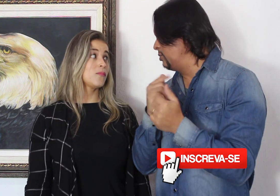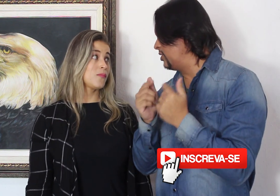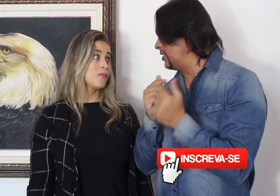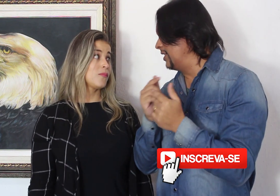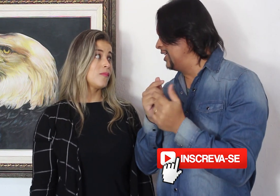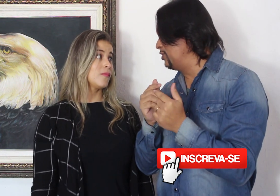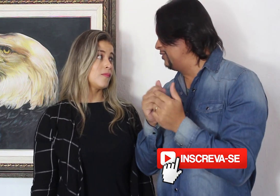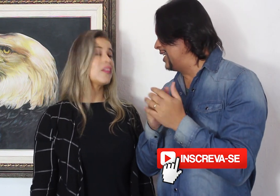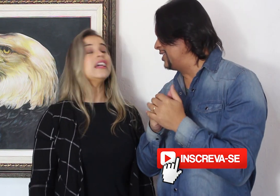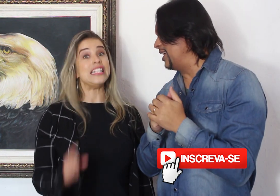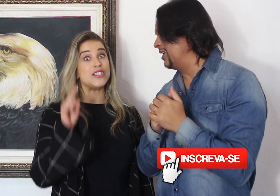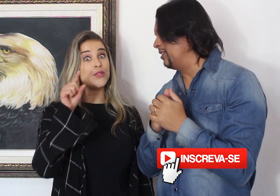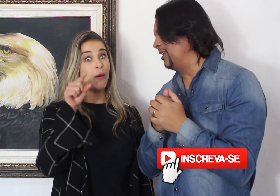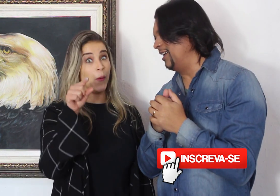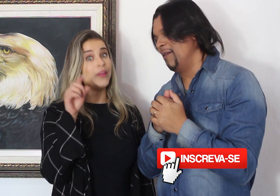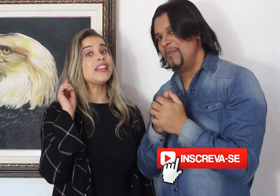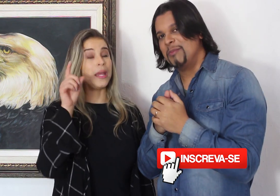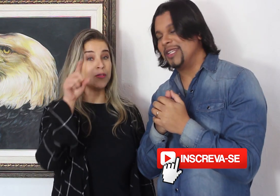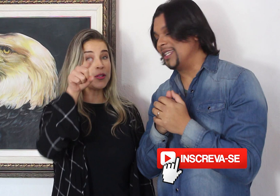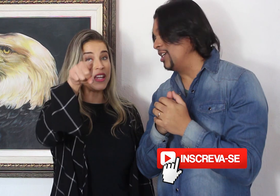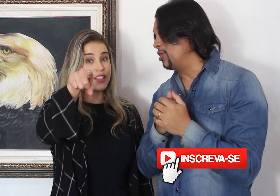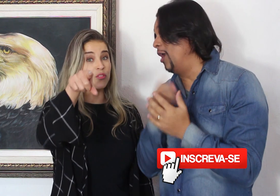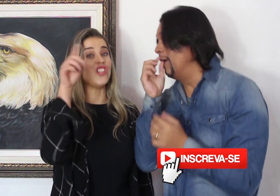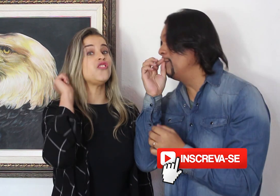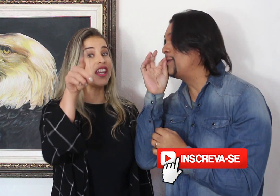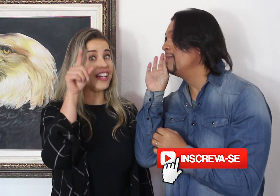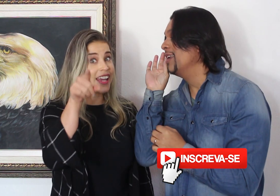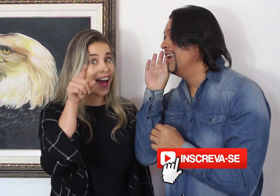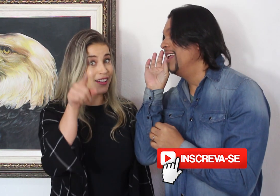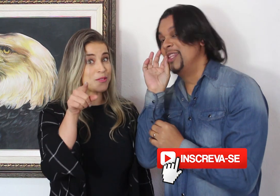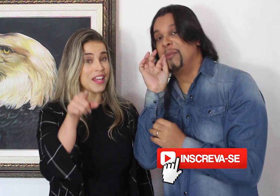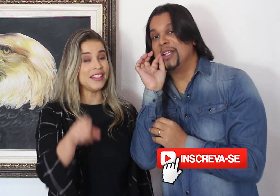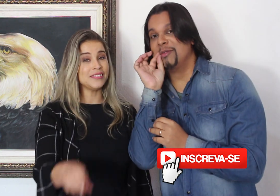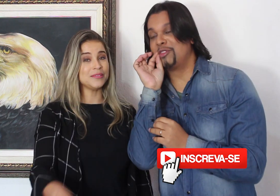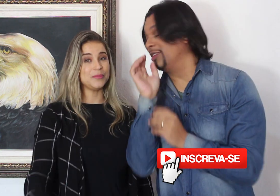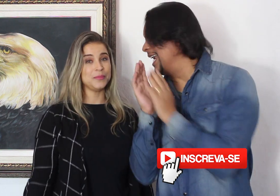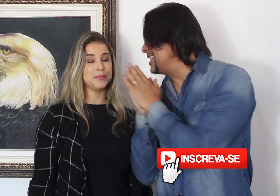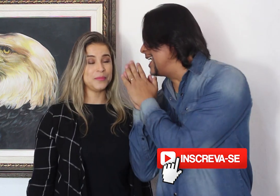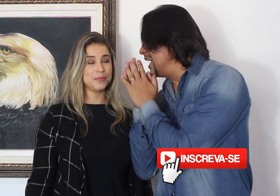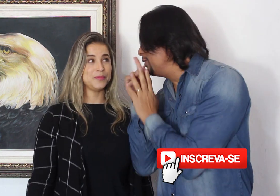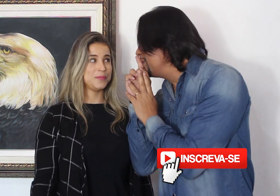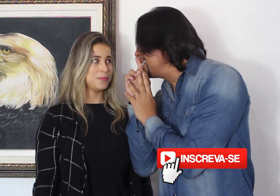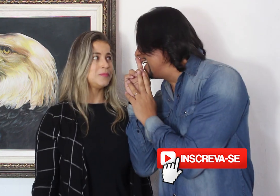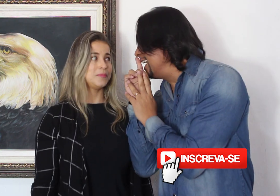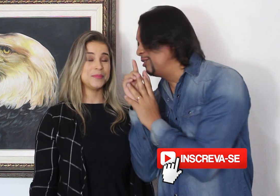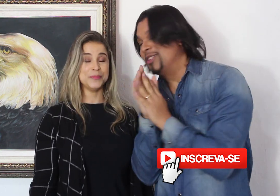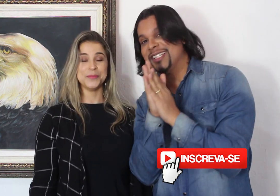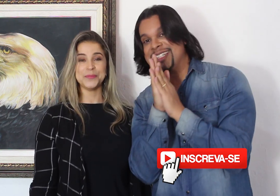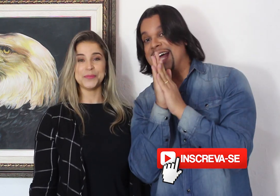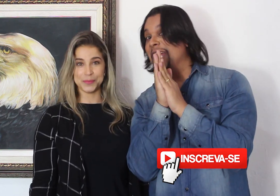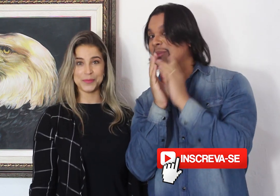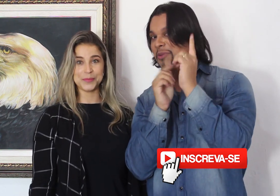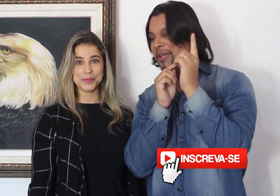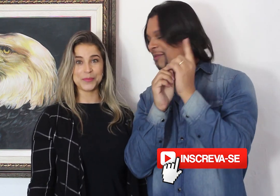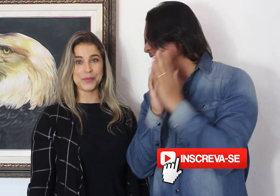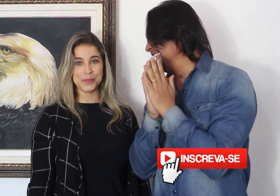temos grandes novidades chegando né mas a não podemos contar esse segredo segredo de estado por enquanto